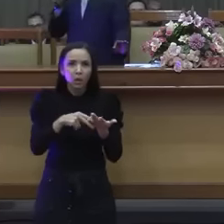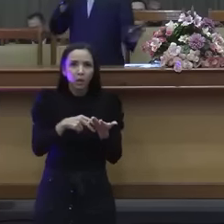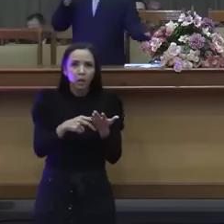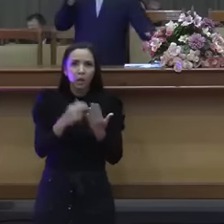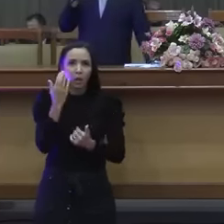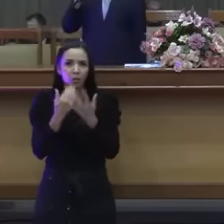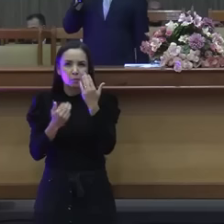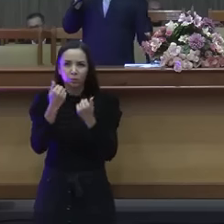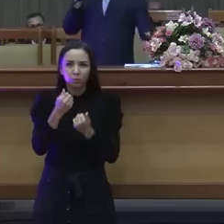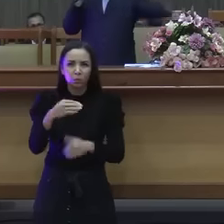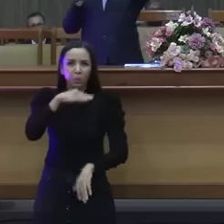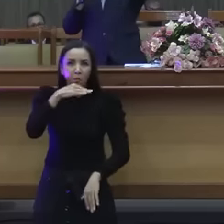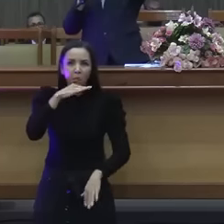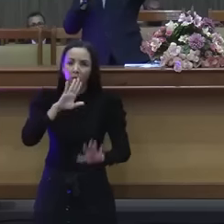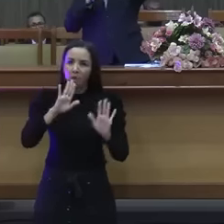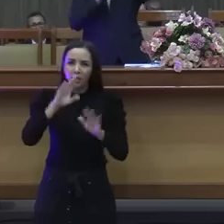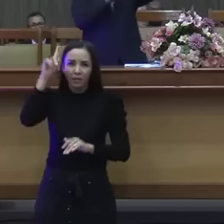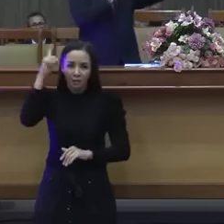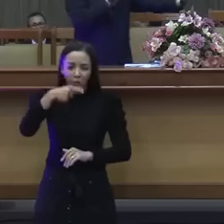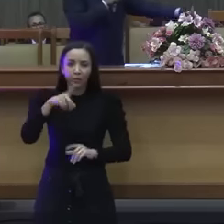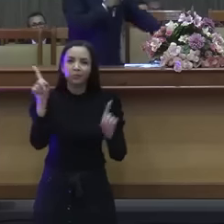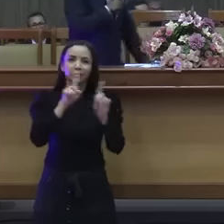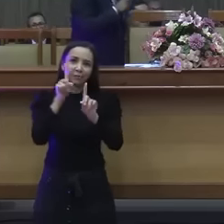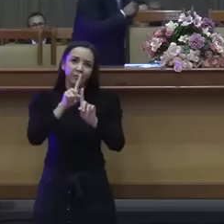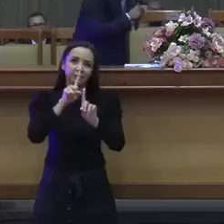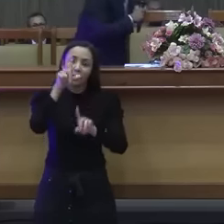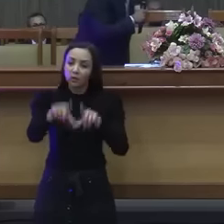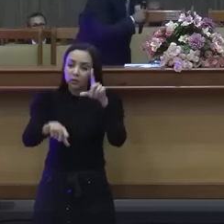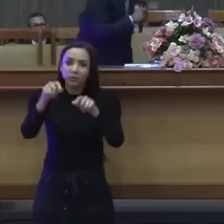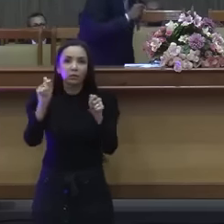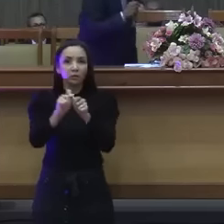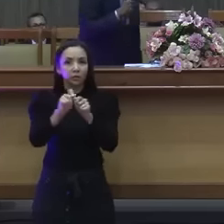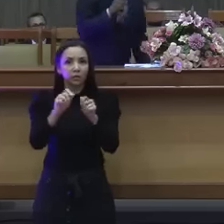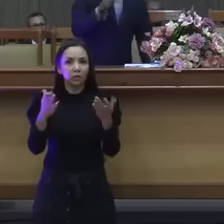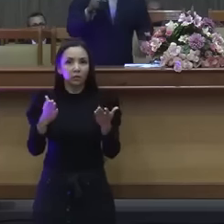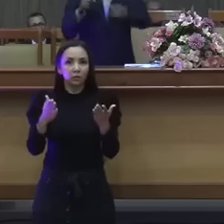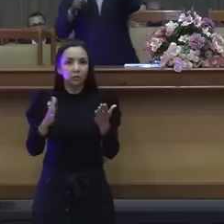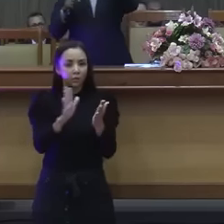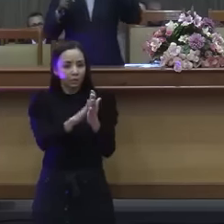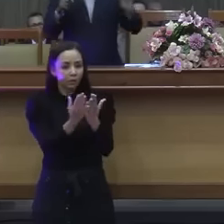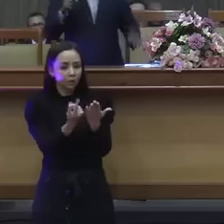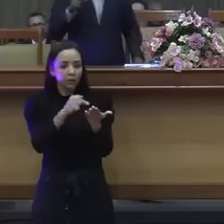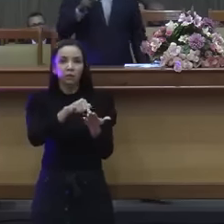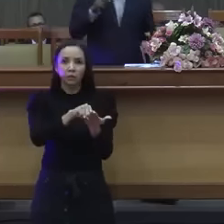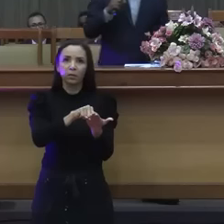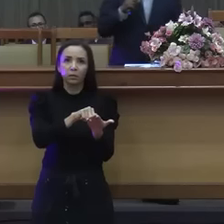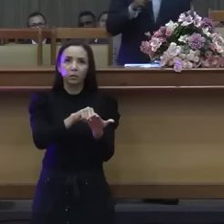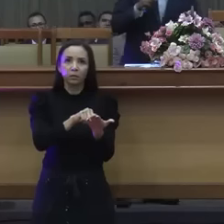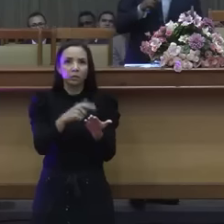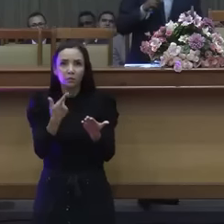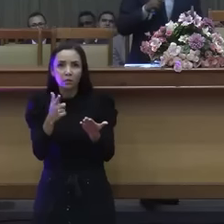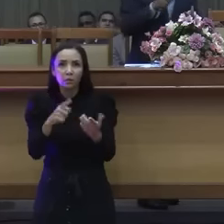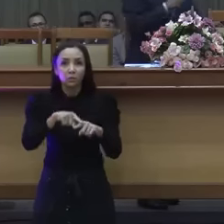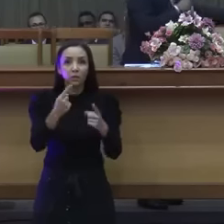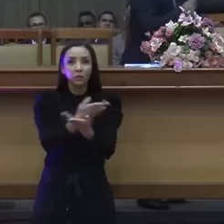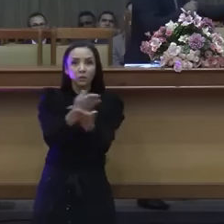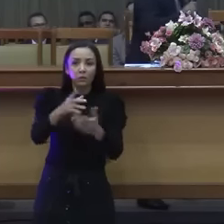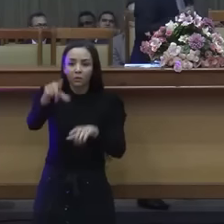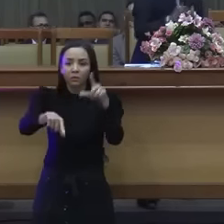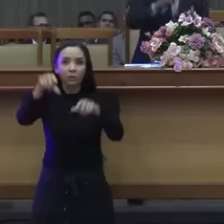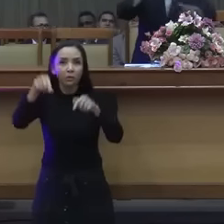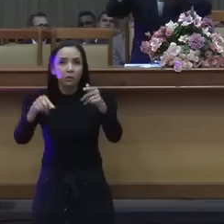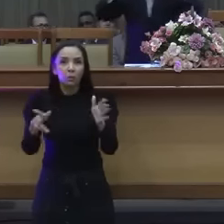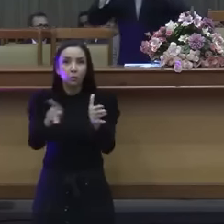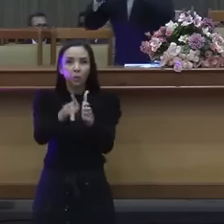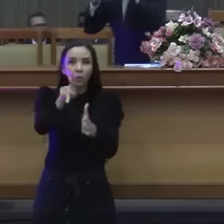nunca mandou cheio do Espírito Santo por de cima de um pé de cajá. Tem na Bíblia? Se ele pular, é uma questão dele. É pessoal.